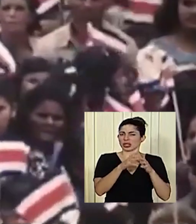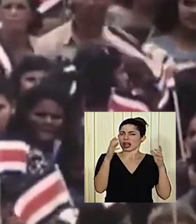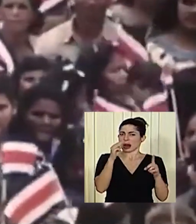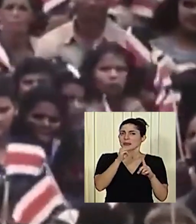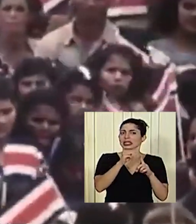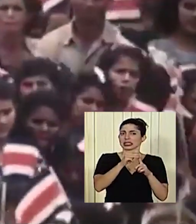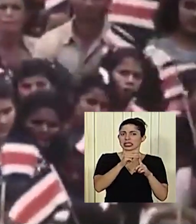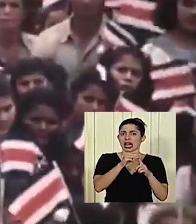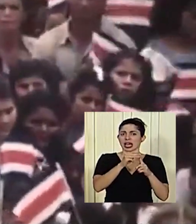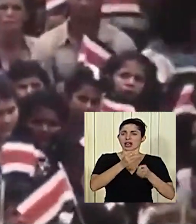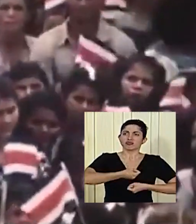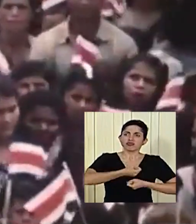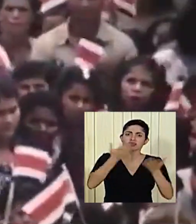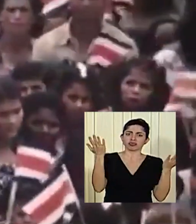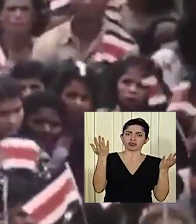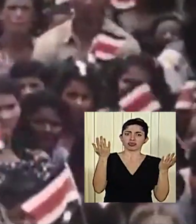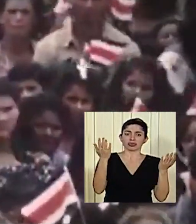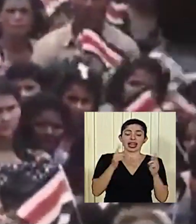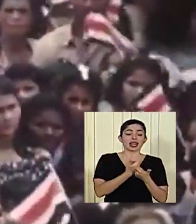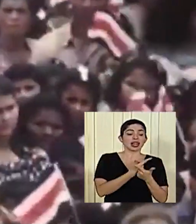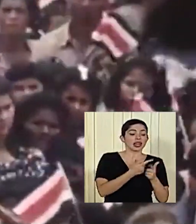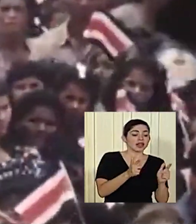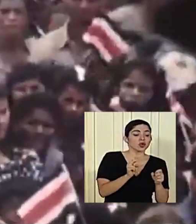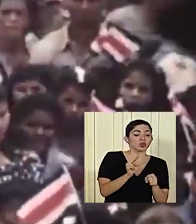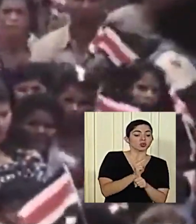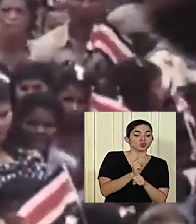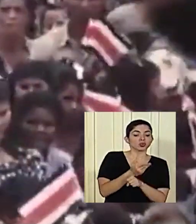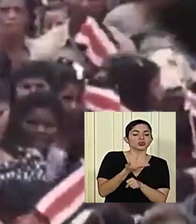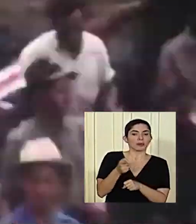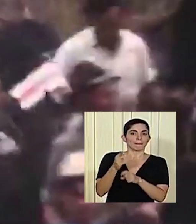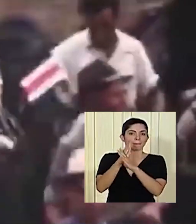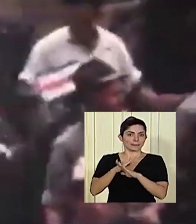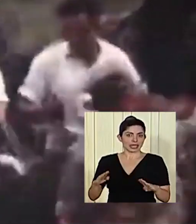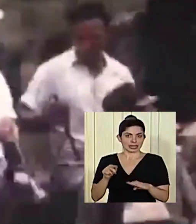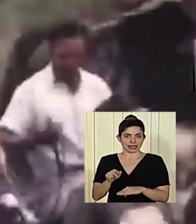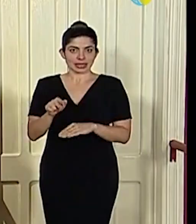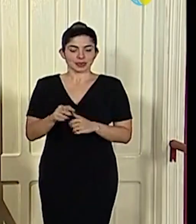que se lanzó sutilmente, la liberación a través de la paz.